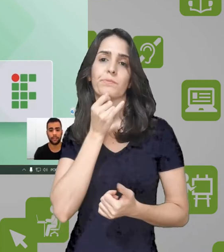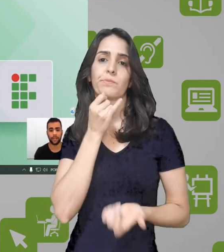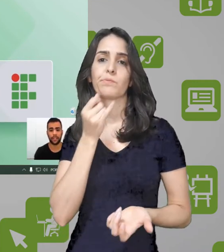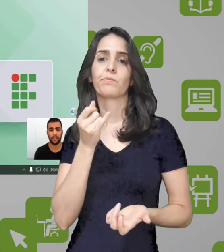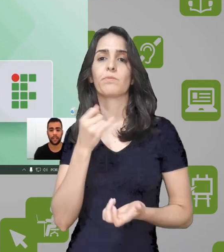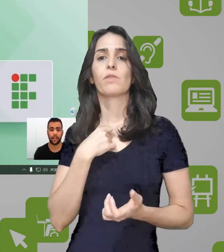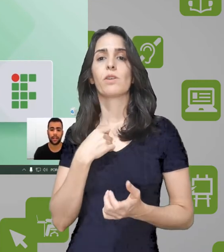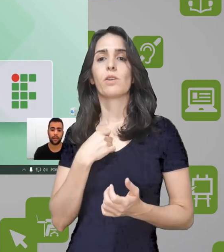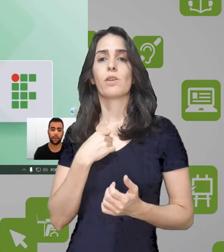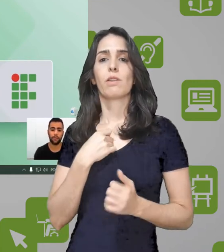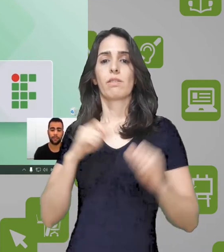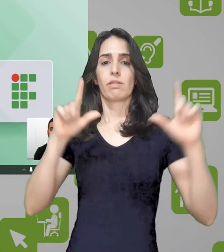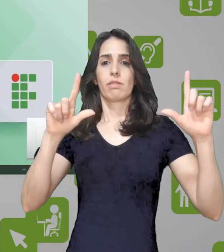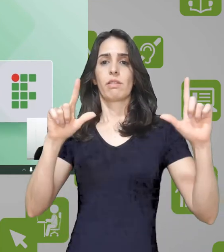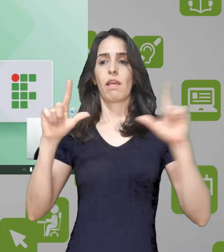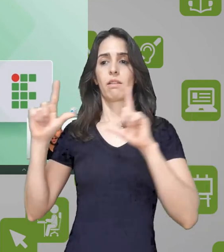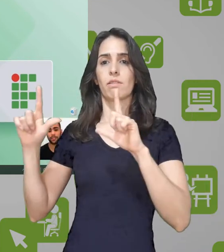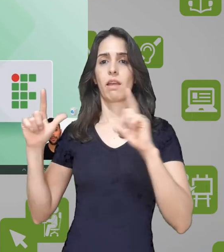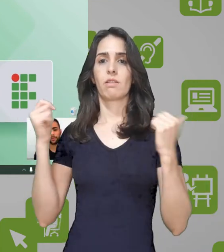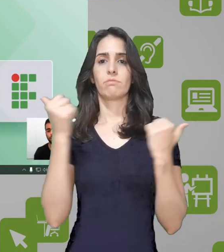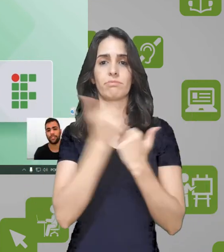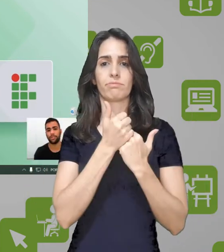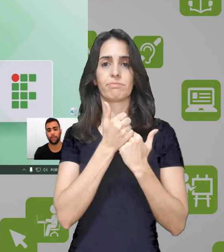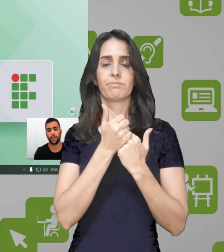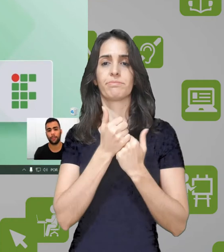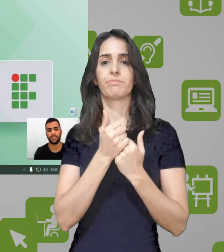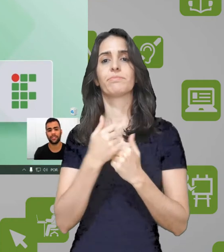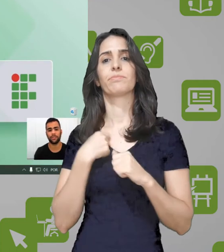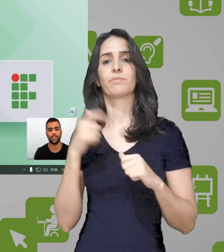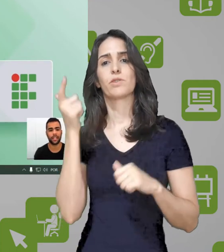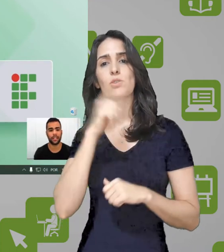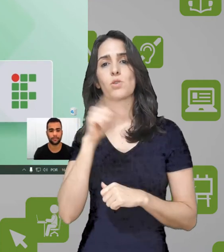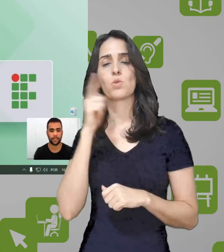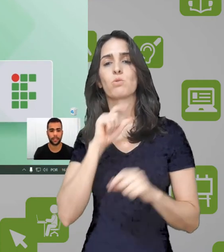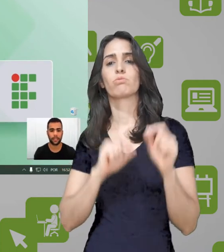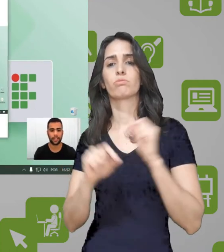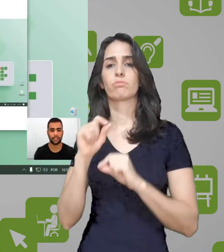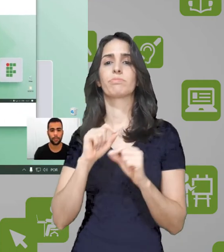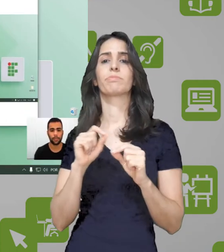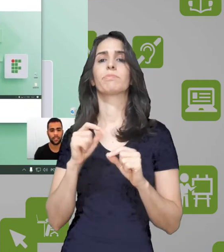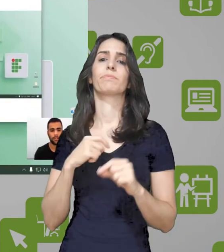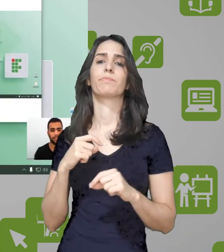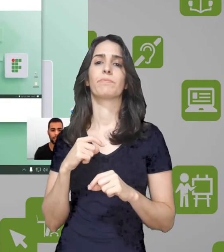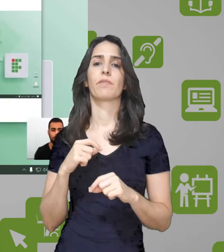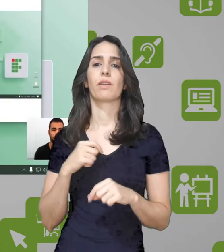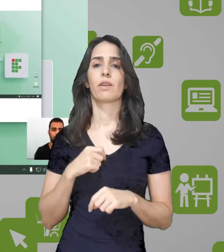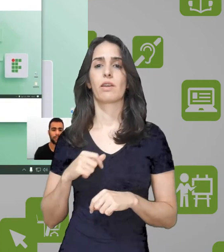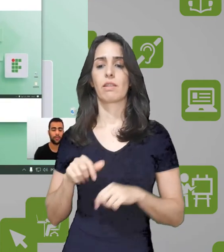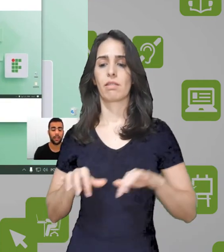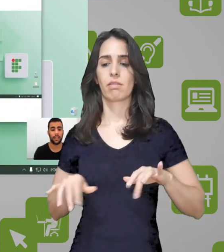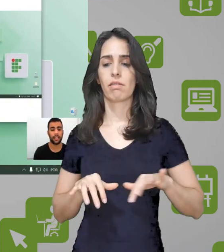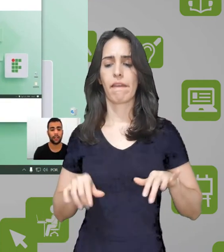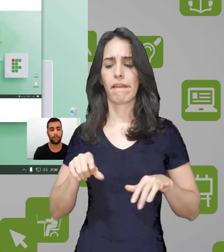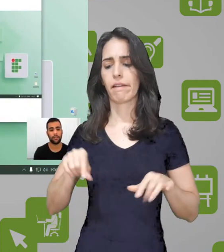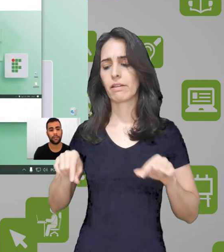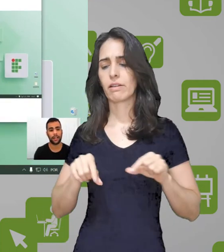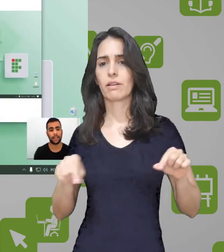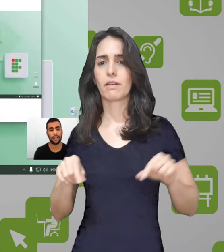E também configurar as opções de sobreposição de tela. Nessa opção, vocês conseguirão